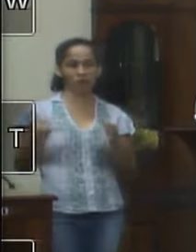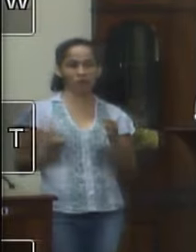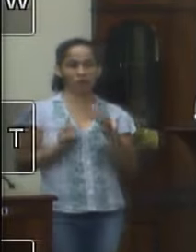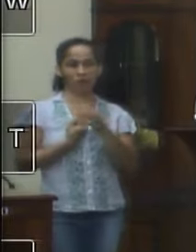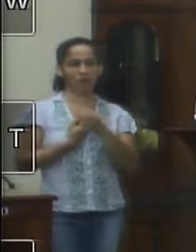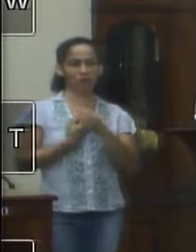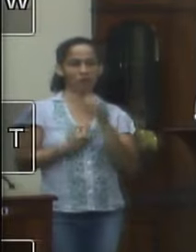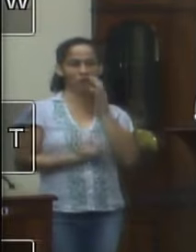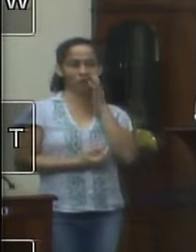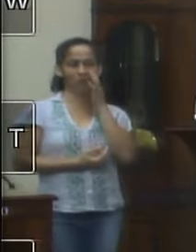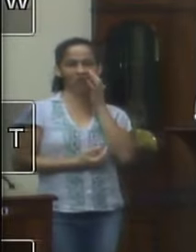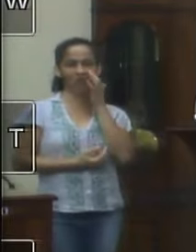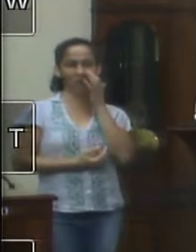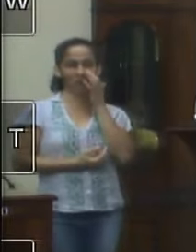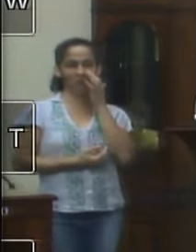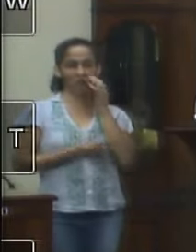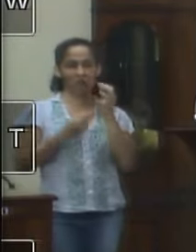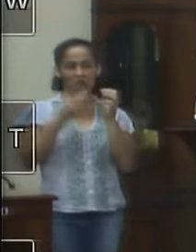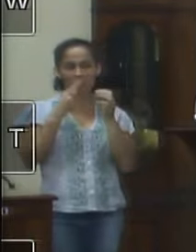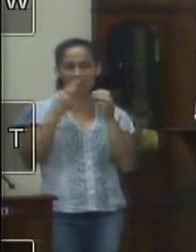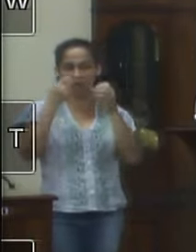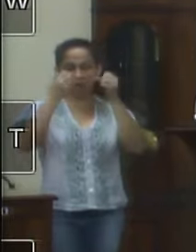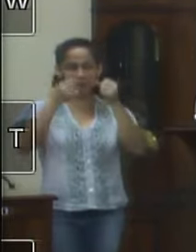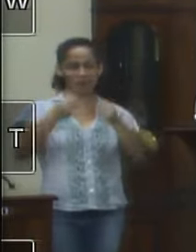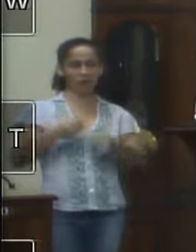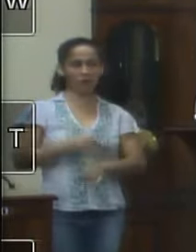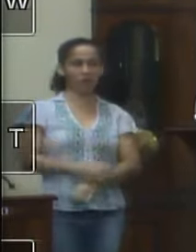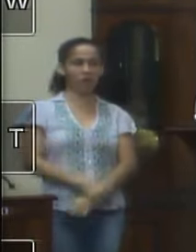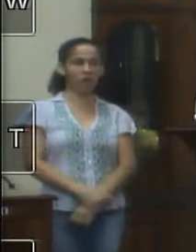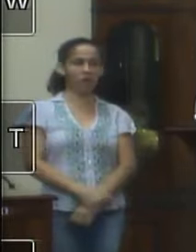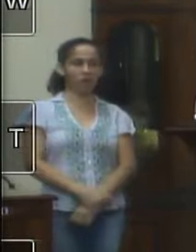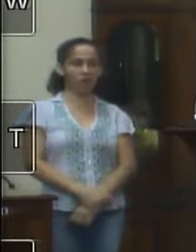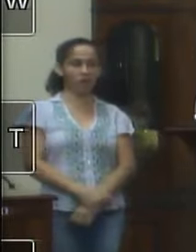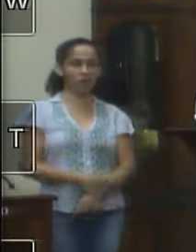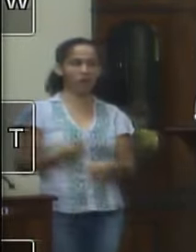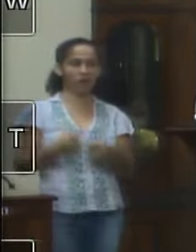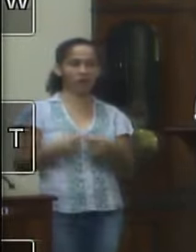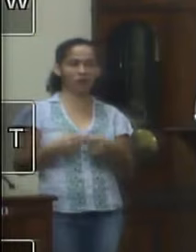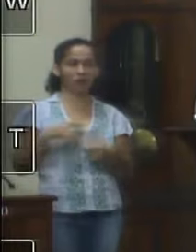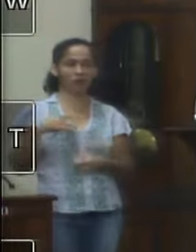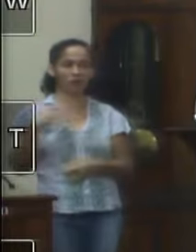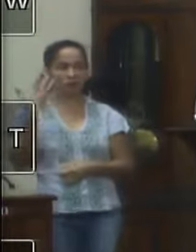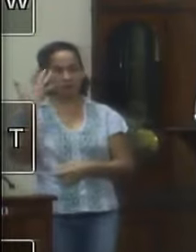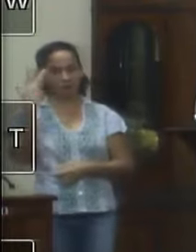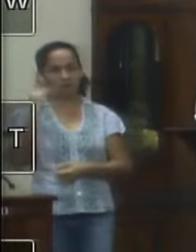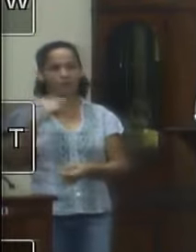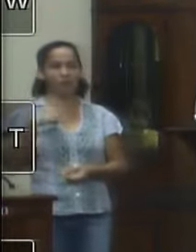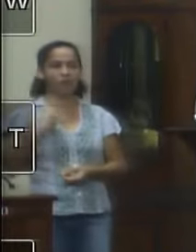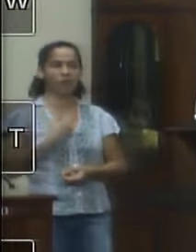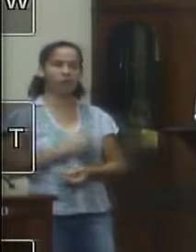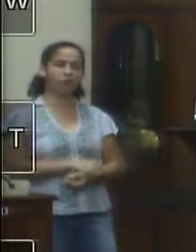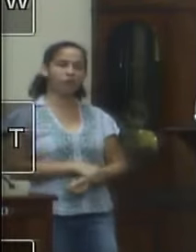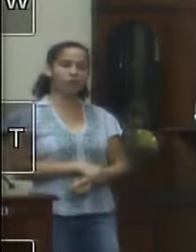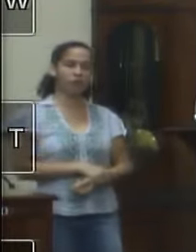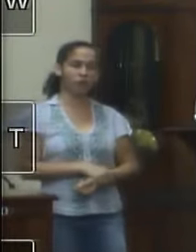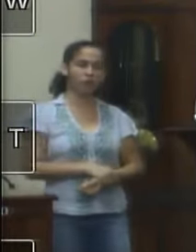tribuna e prestar os devidos esclarecimentos que eu acho que se a gente ficar